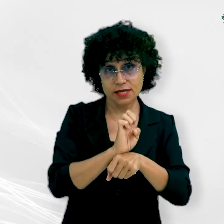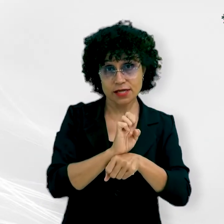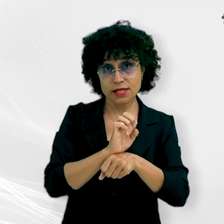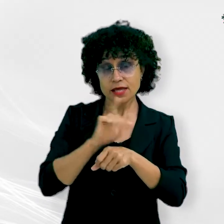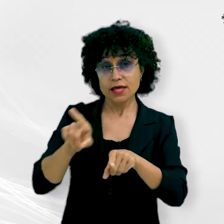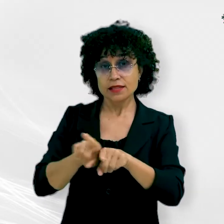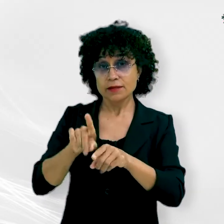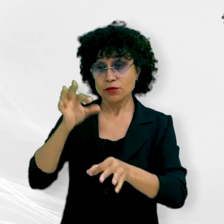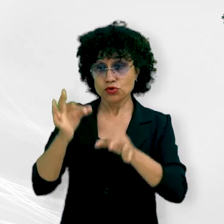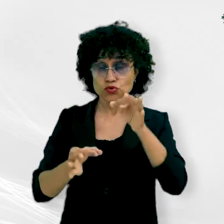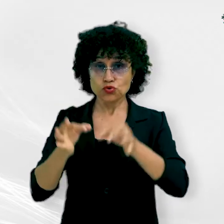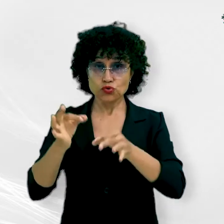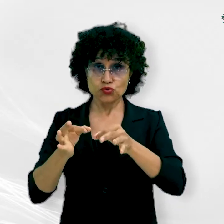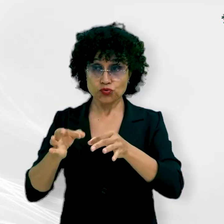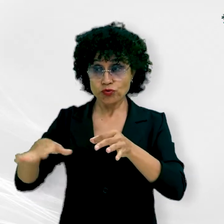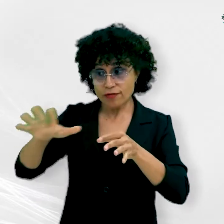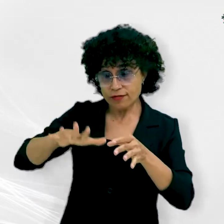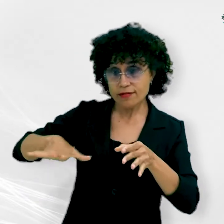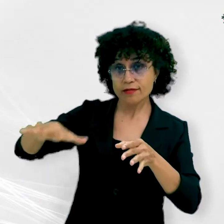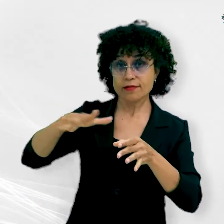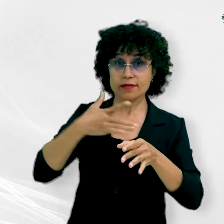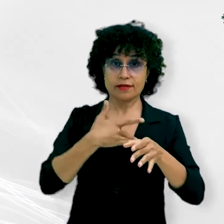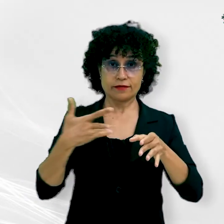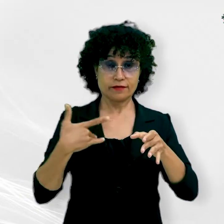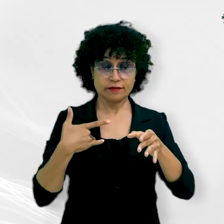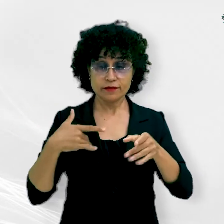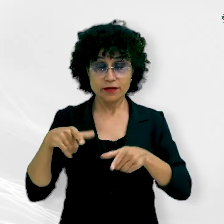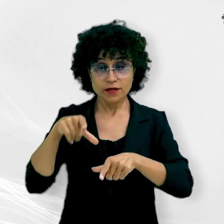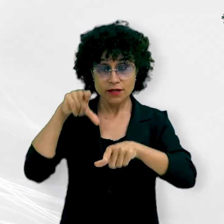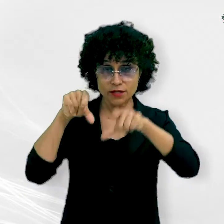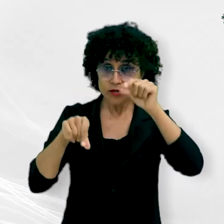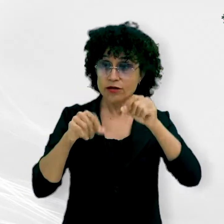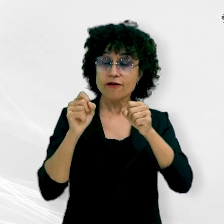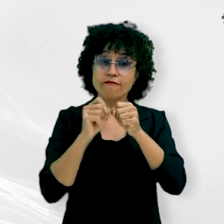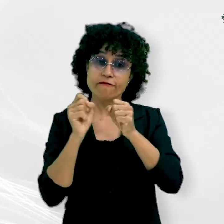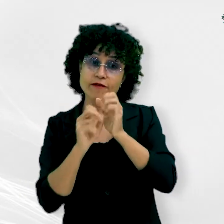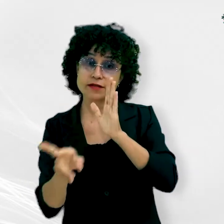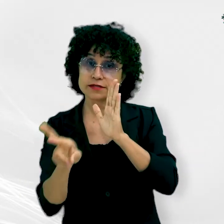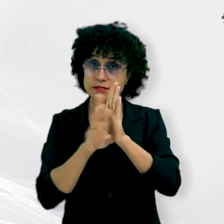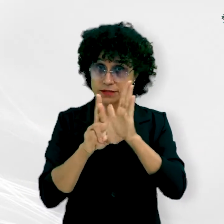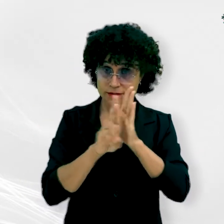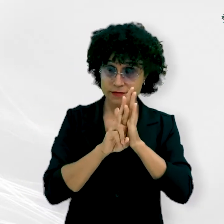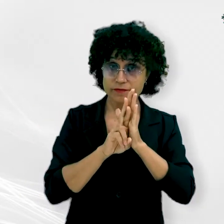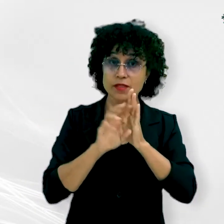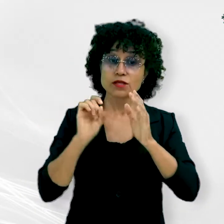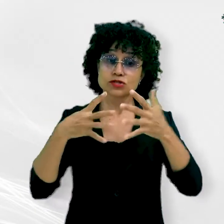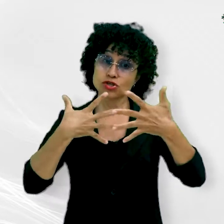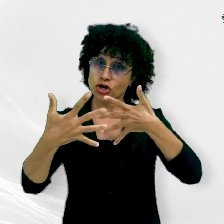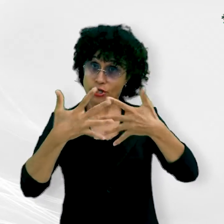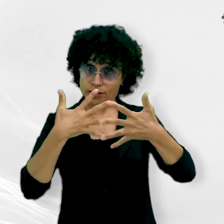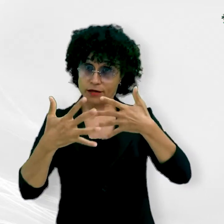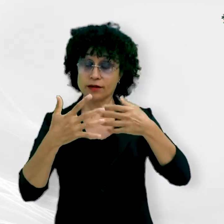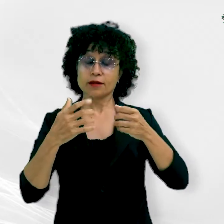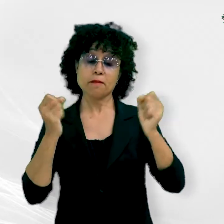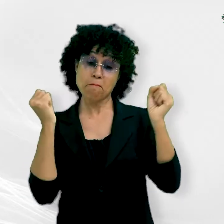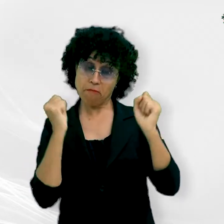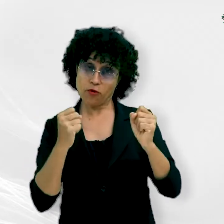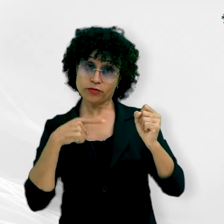de Estado e o juiz da Vara da Saúde, que com suas decisões acaba fazendo a regulação. Só com transparência teremos mais